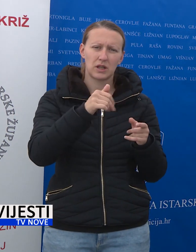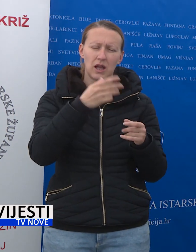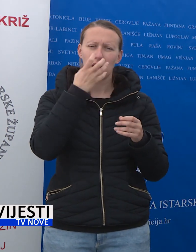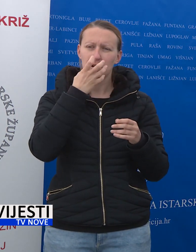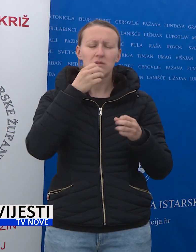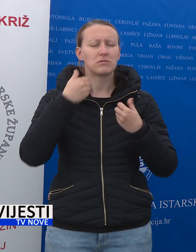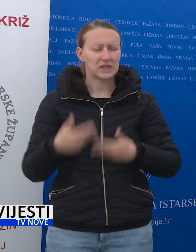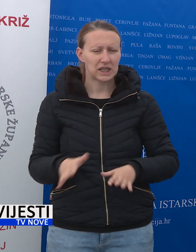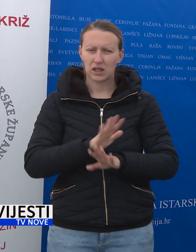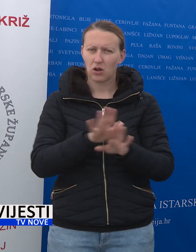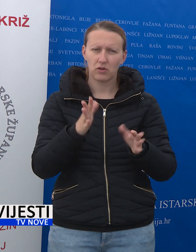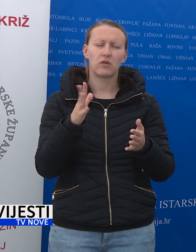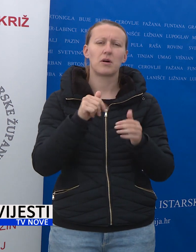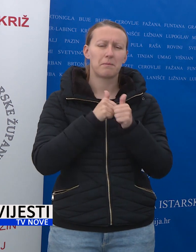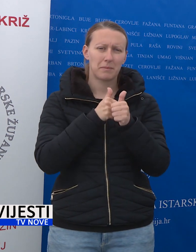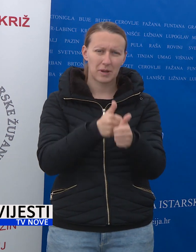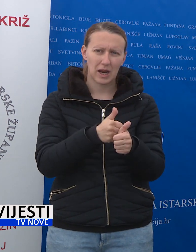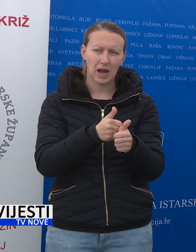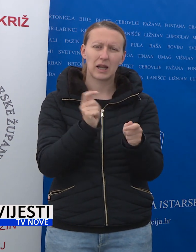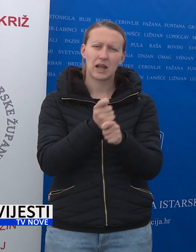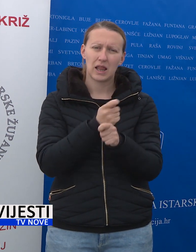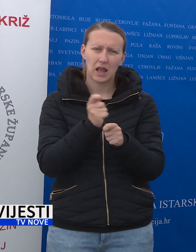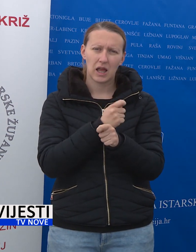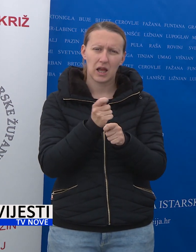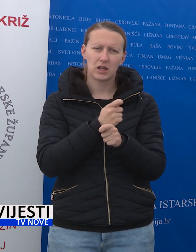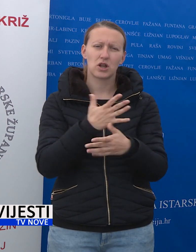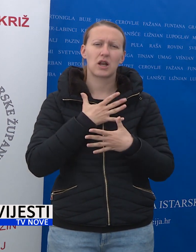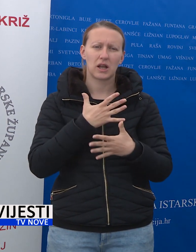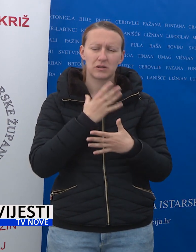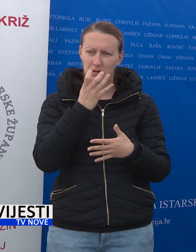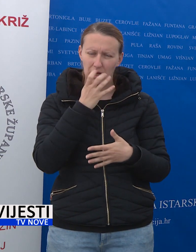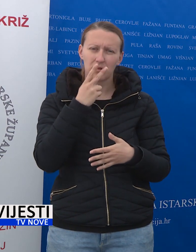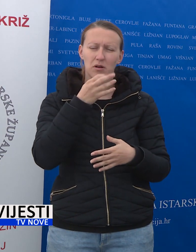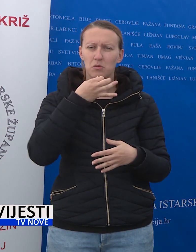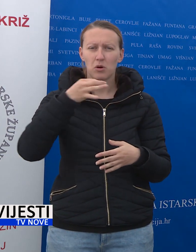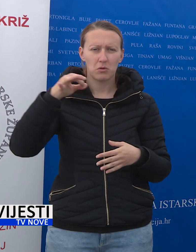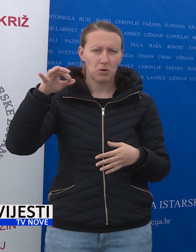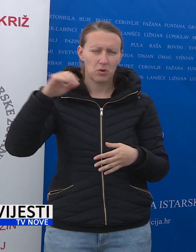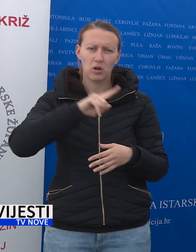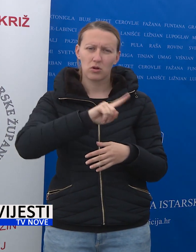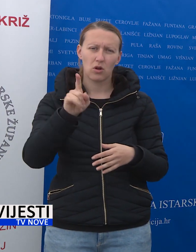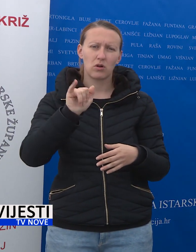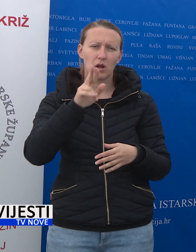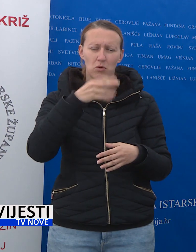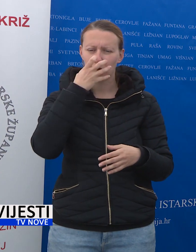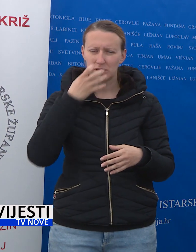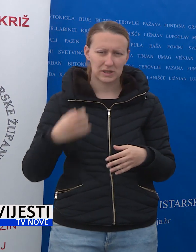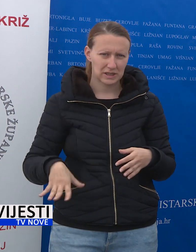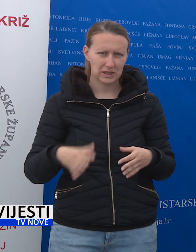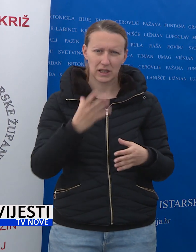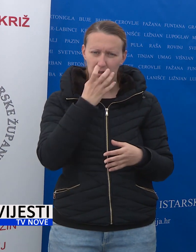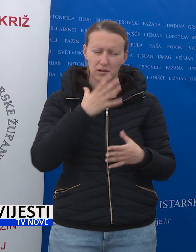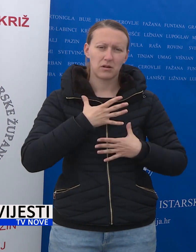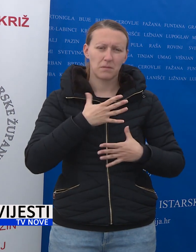skinute sa respiratora, znači prati se uz lječenja respiratorom kliničko poboljšanje do faze da se može skinuti sa